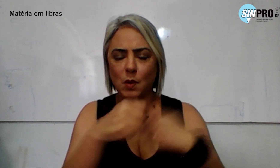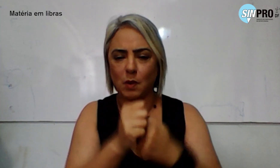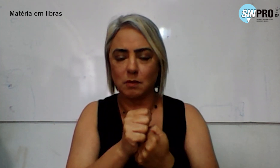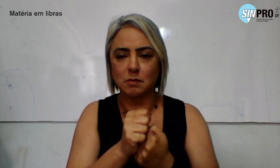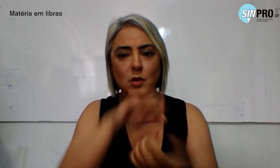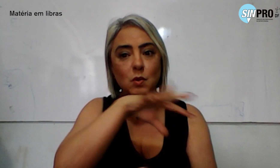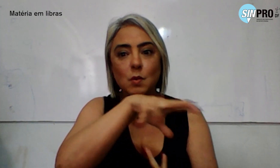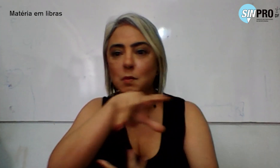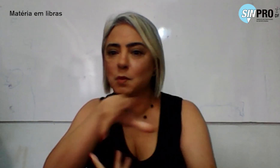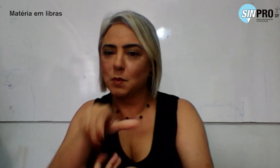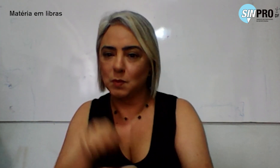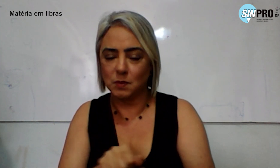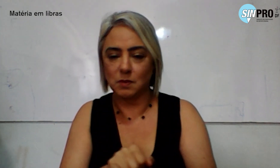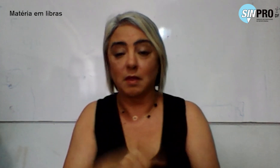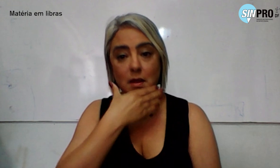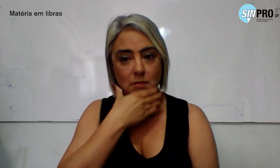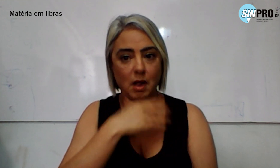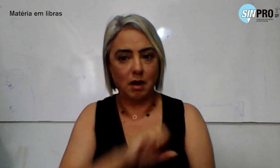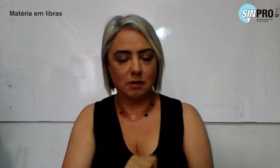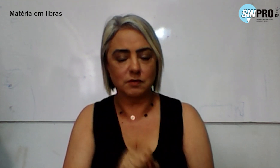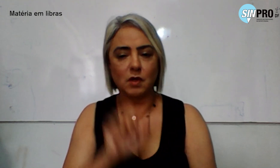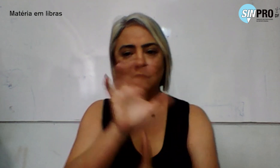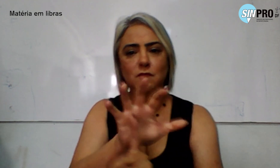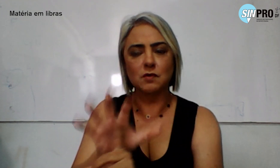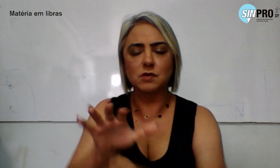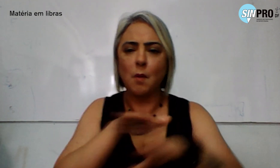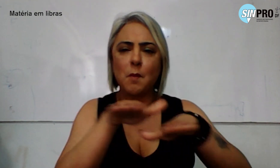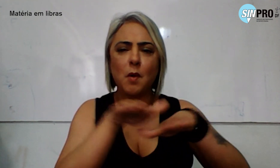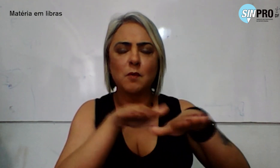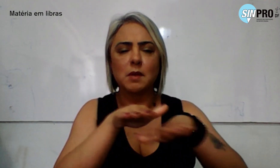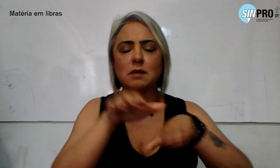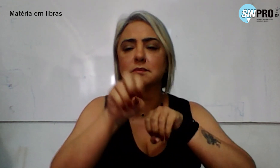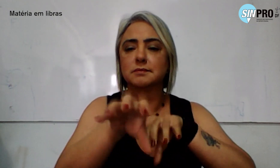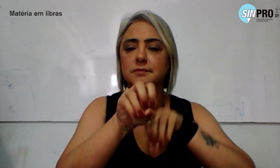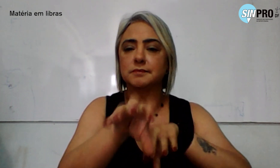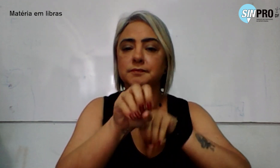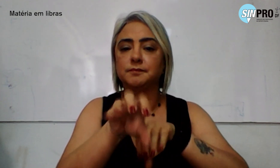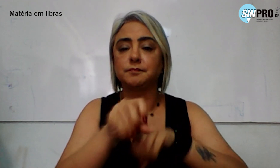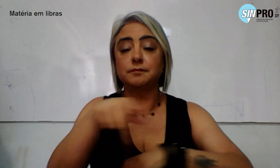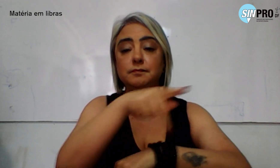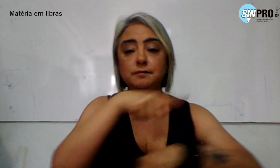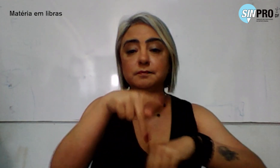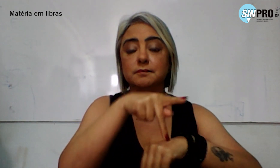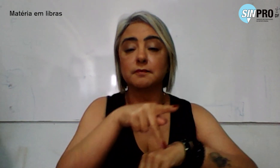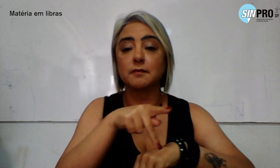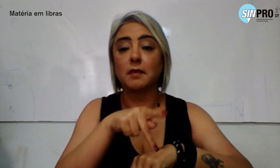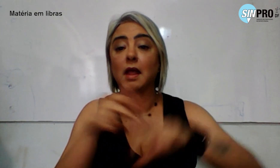redor do mundo. Freire influenciou movimentos educacionais em países da América Latina,